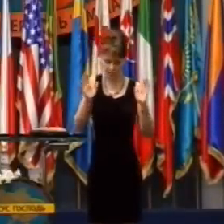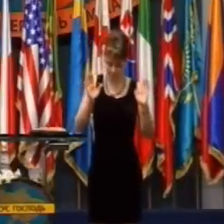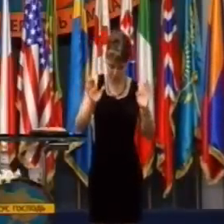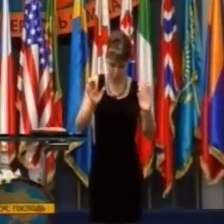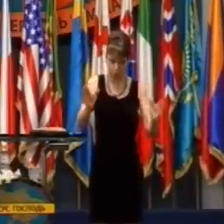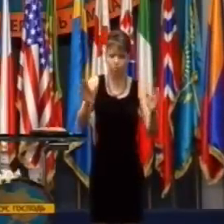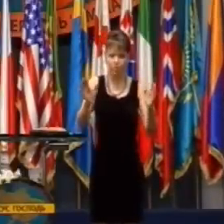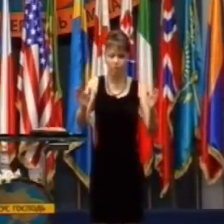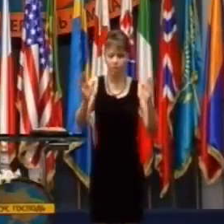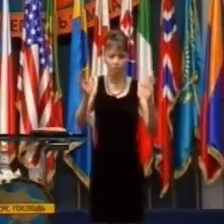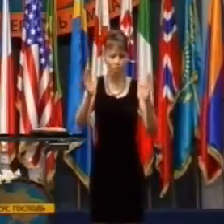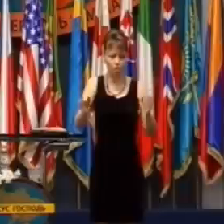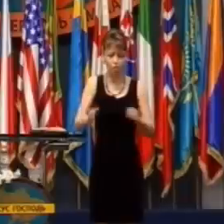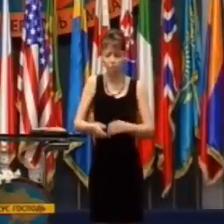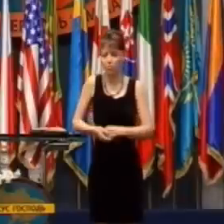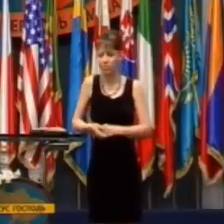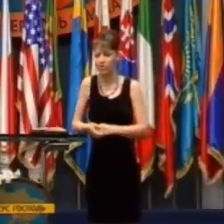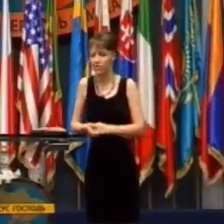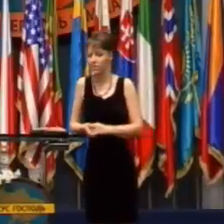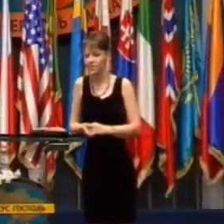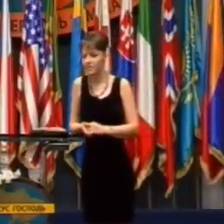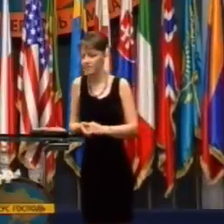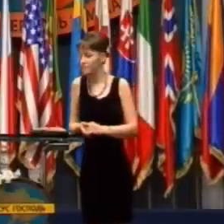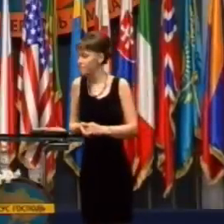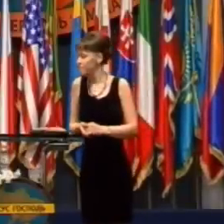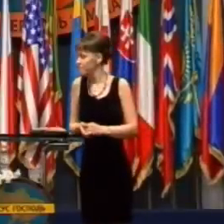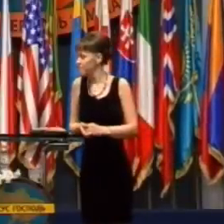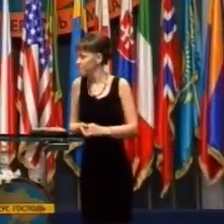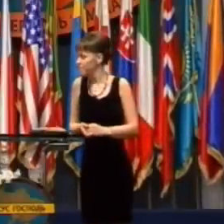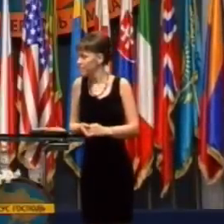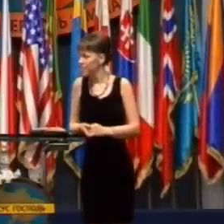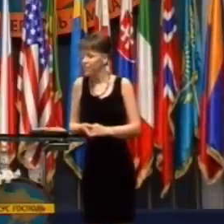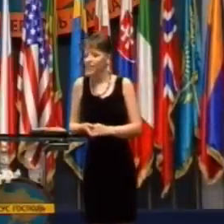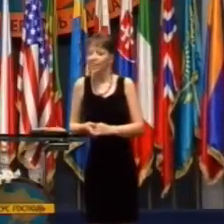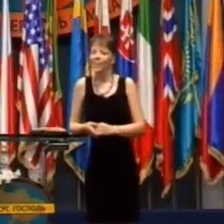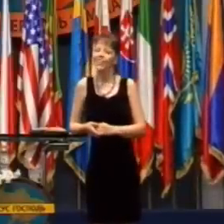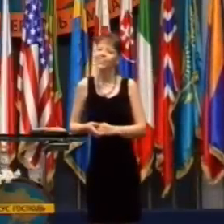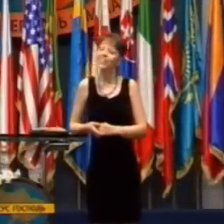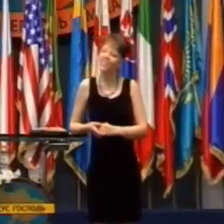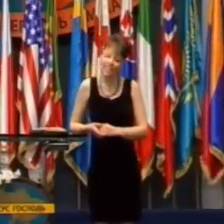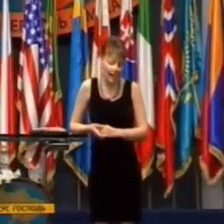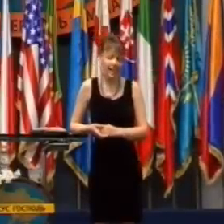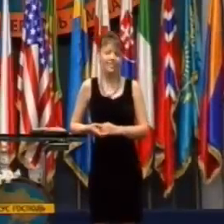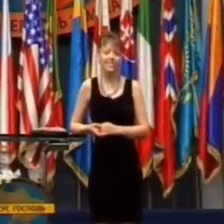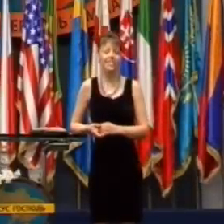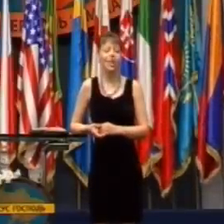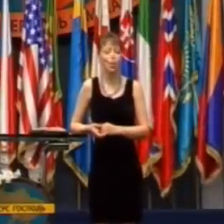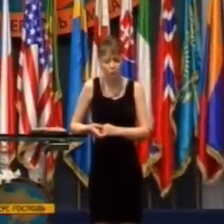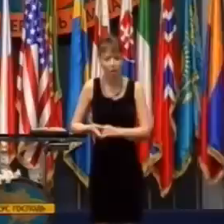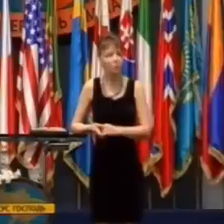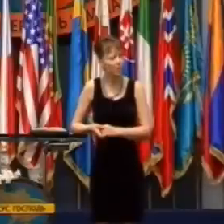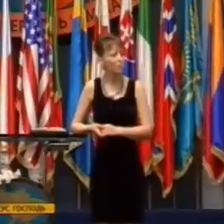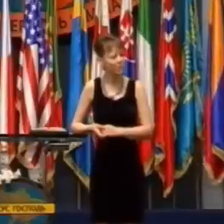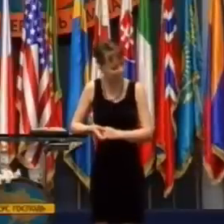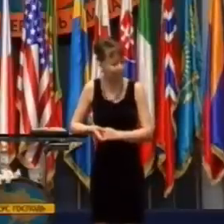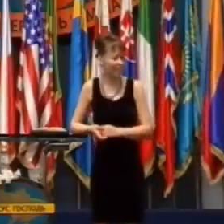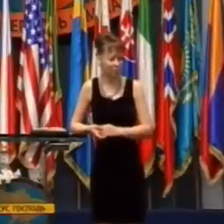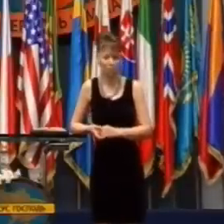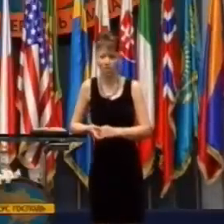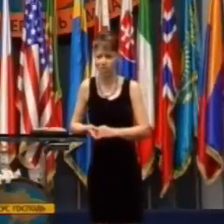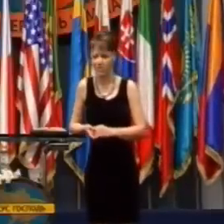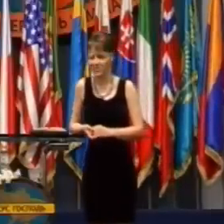Išiel som kázať a môžete hádať, o čom som